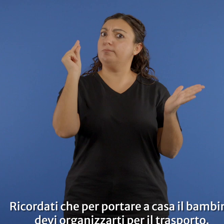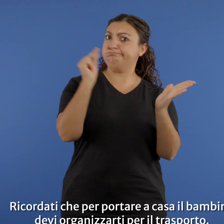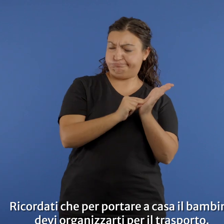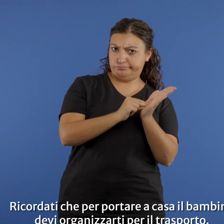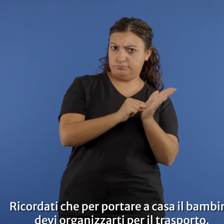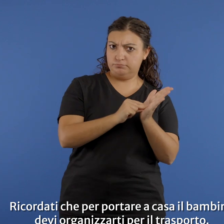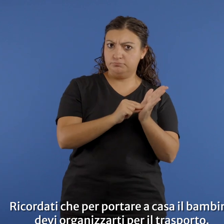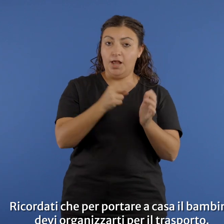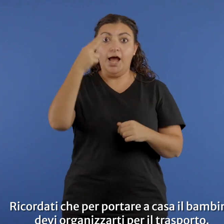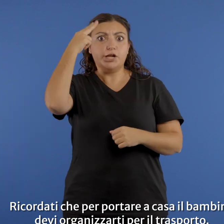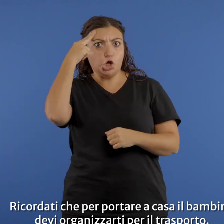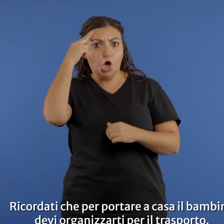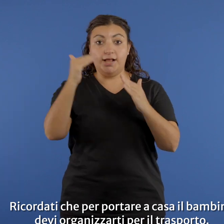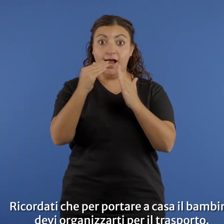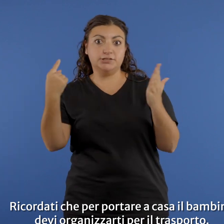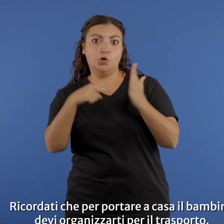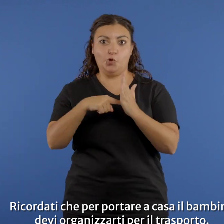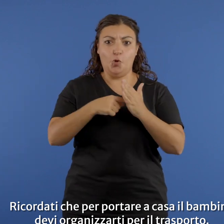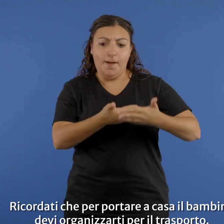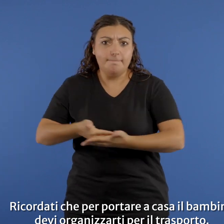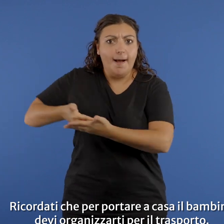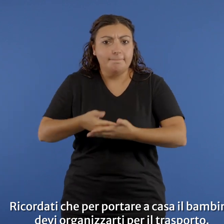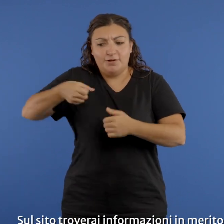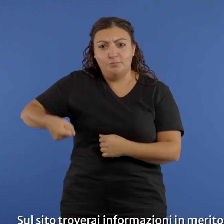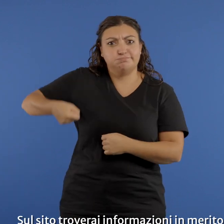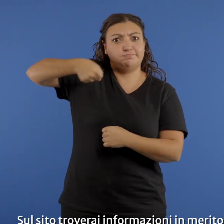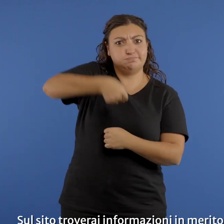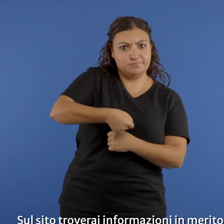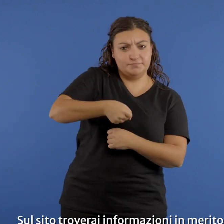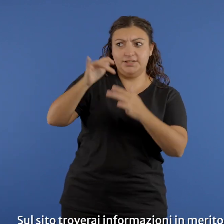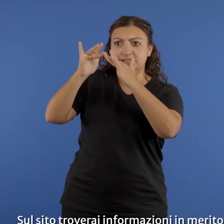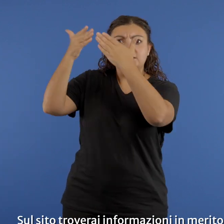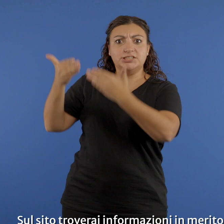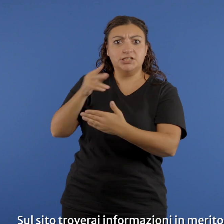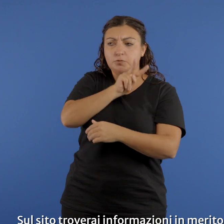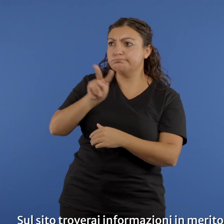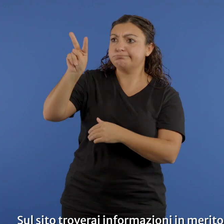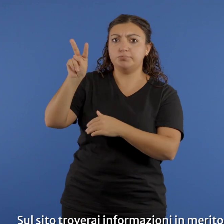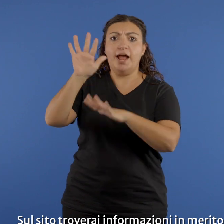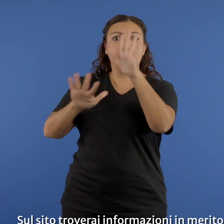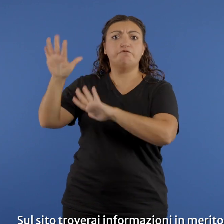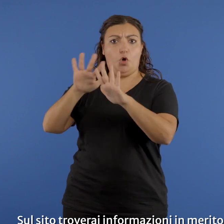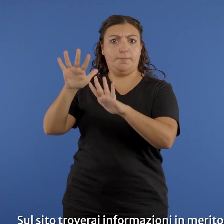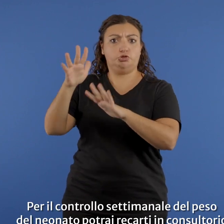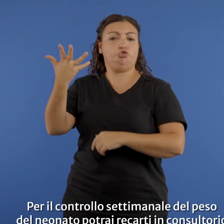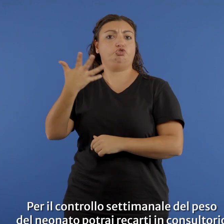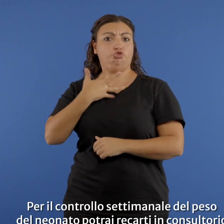portare a casa il bambino deve organizzarti per il trasporto. Sul sito troverai informazioni in merito. Per il controllo